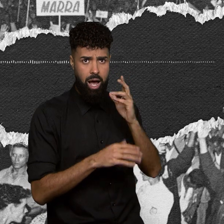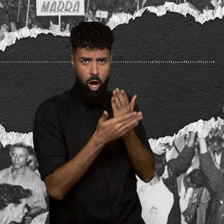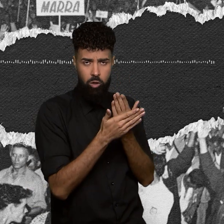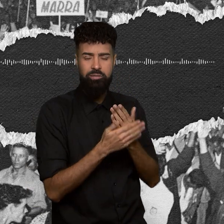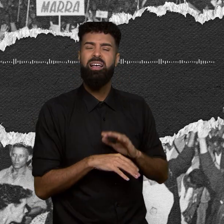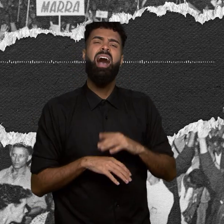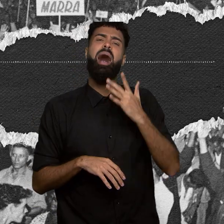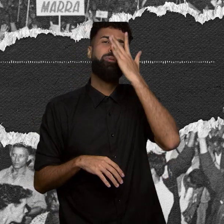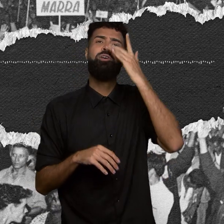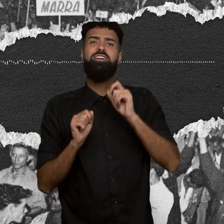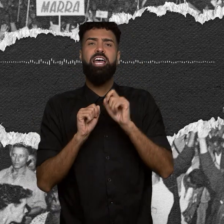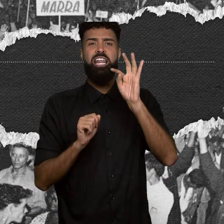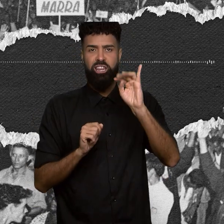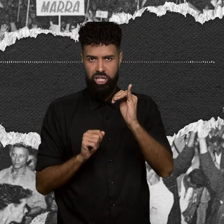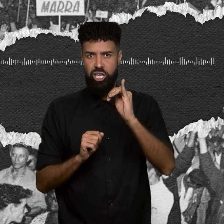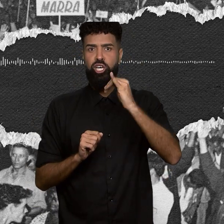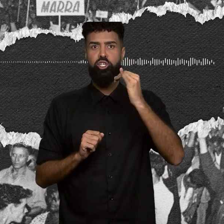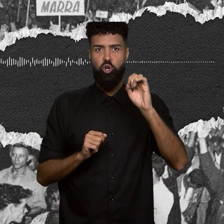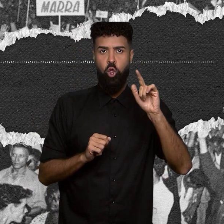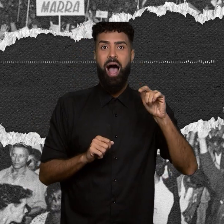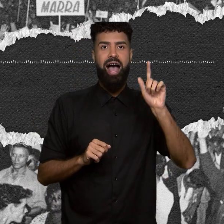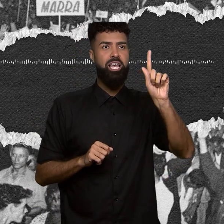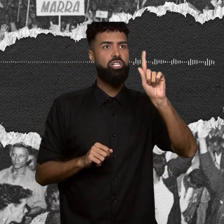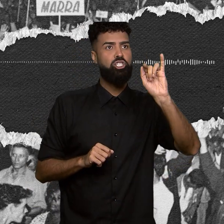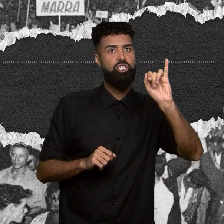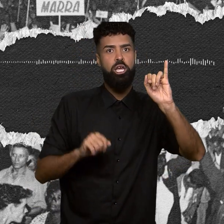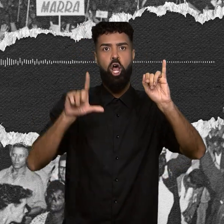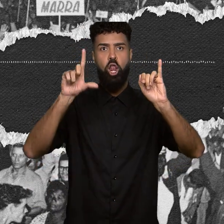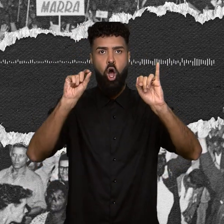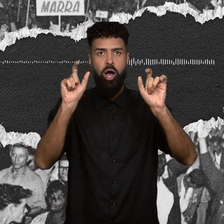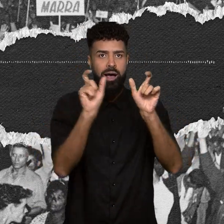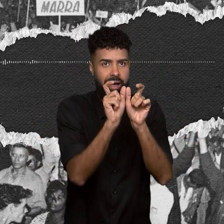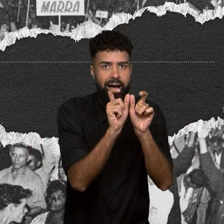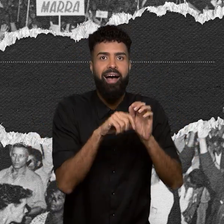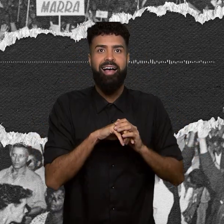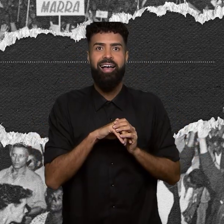giló, girau, enfim, as palavras que era possível montar com aquelas sílabas lá.